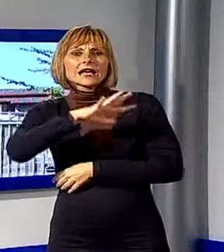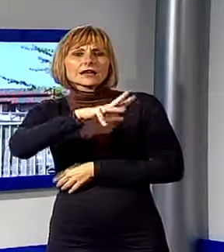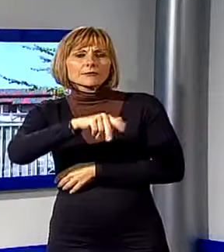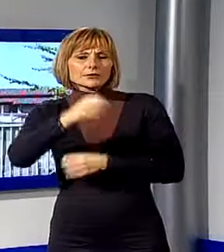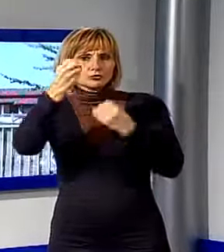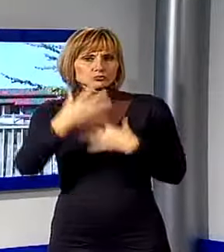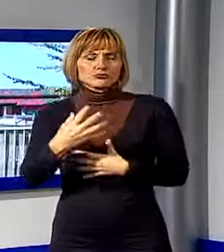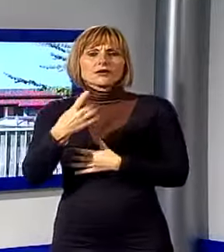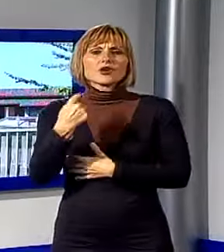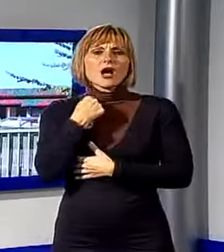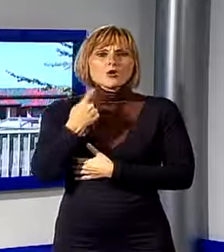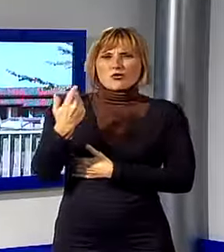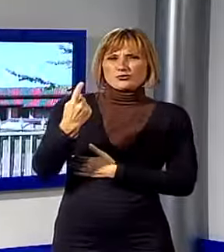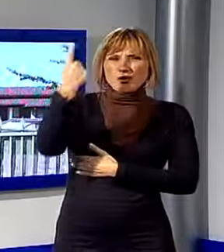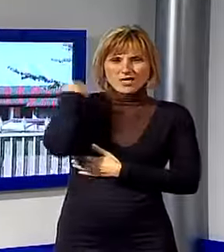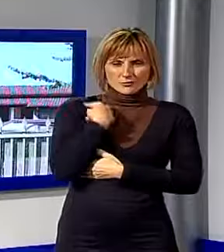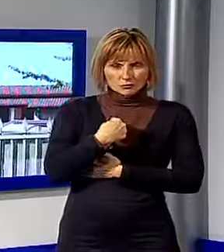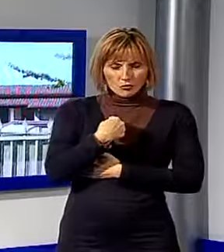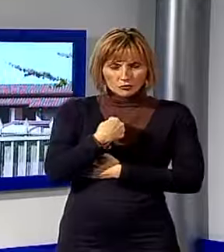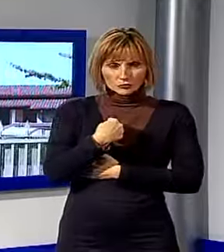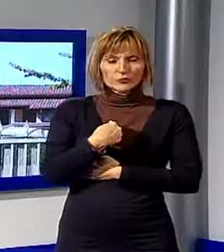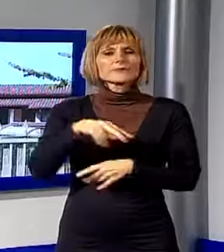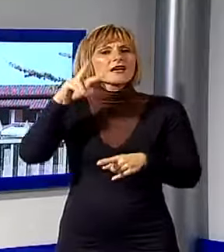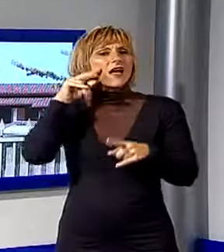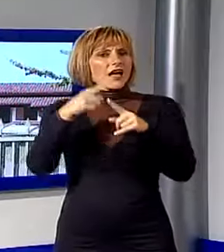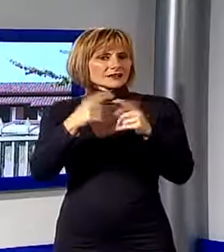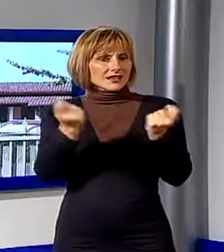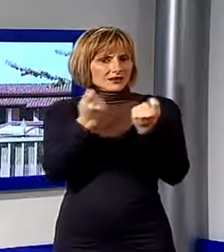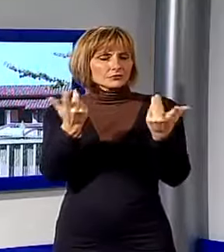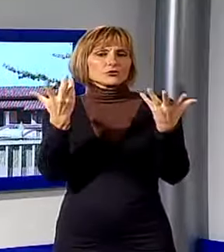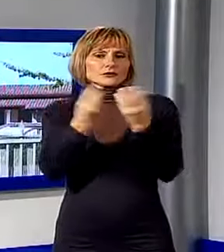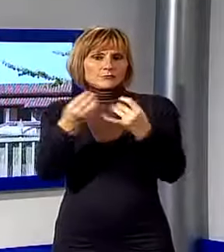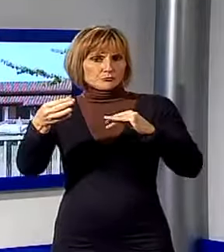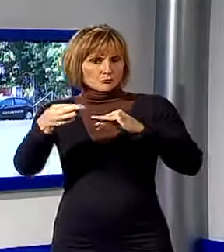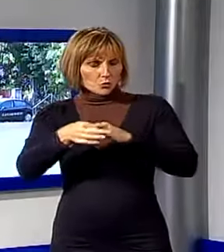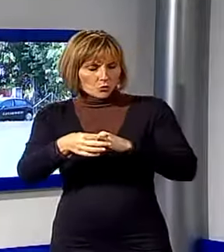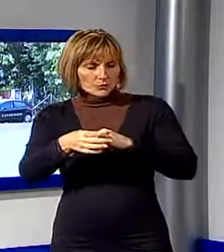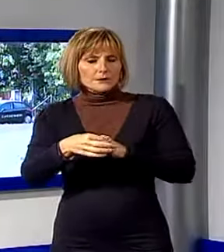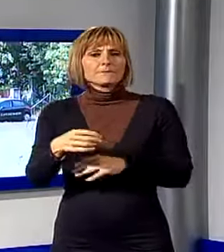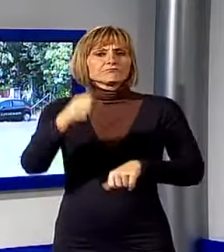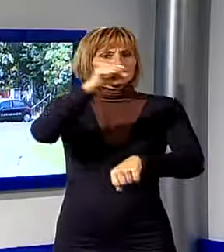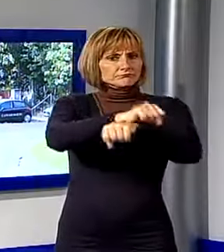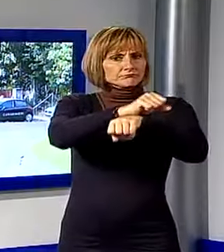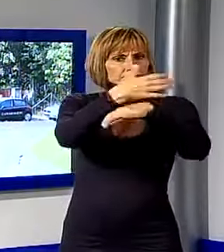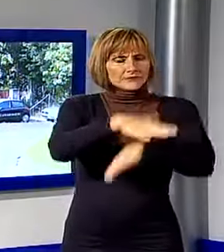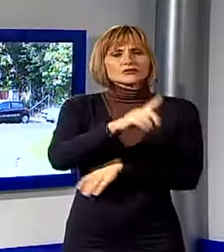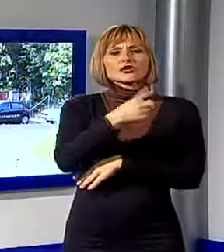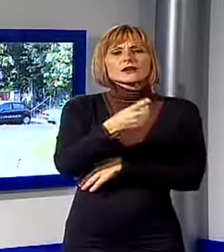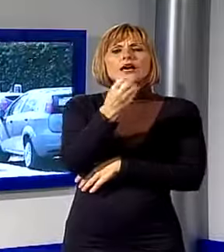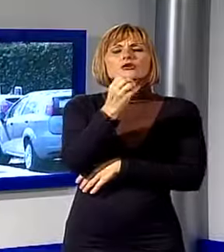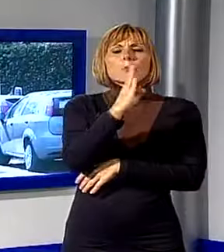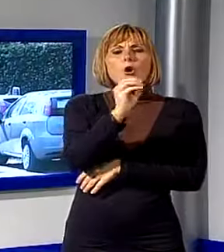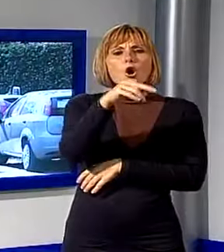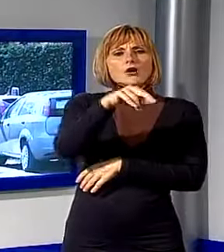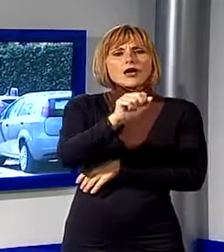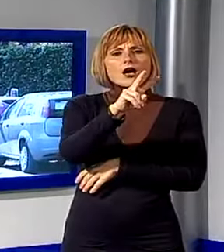anno ai danni dell'ex allenatore del Milan e della moglie. I militari hanno arrestato Gennaro Buonavoglia, 44 anni,